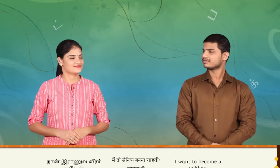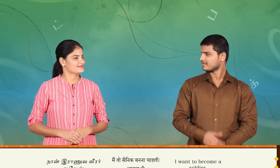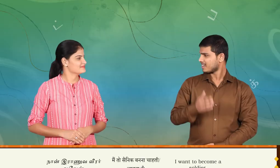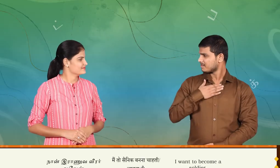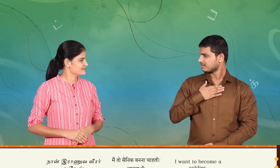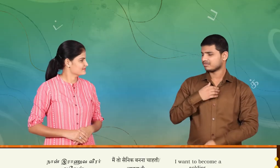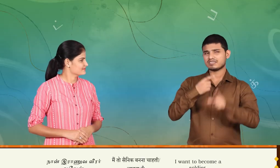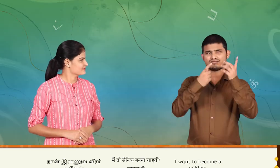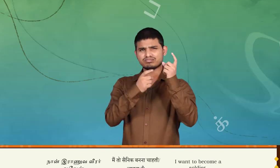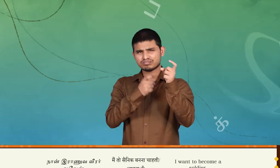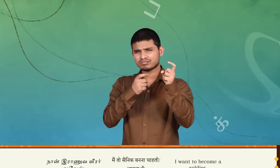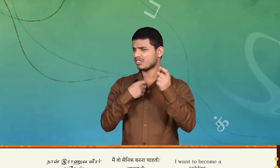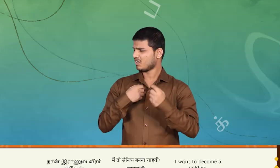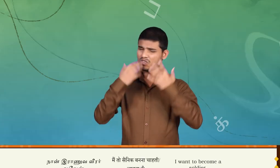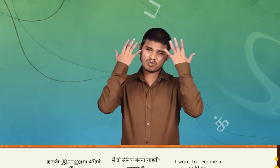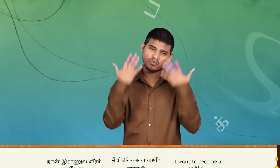நான் ரானுவ வீரர் ஆவேன்